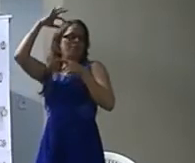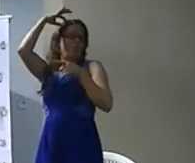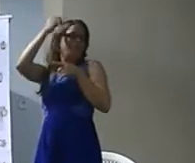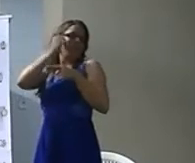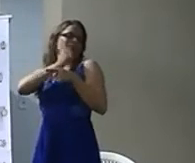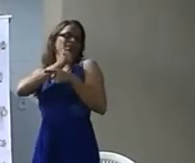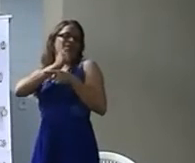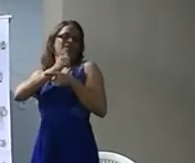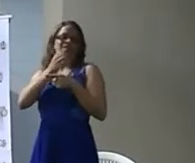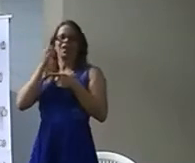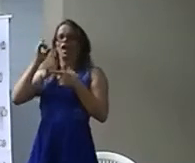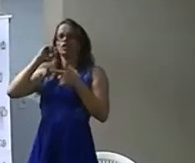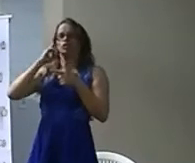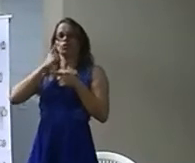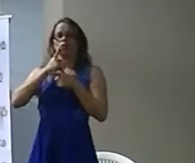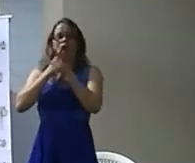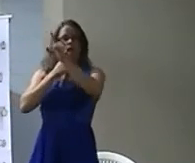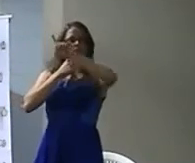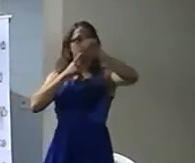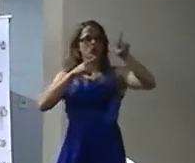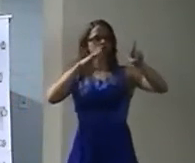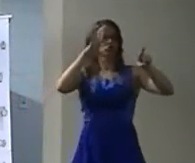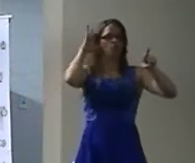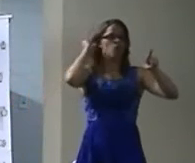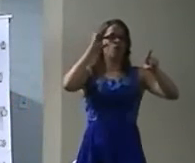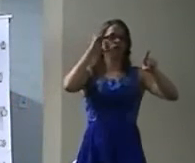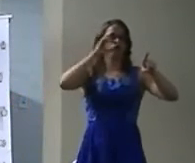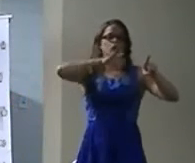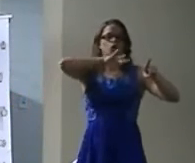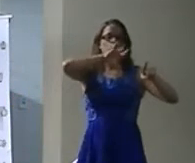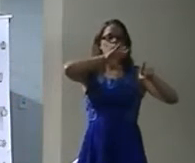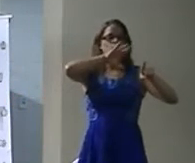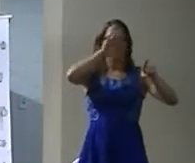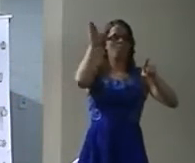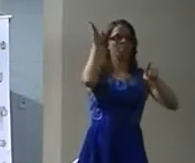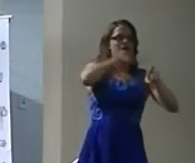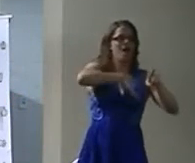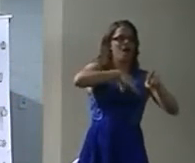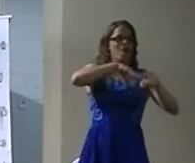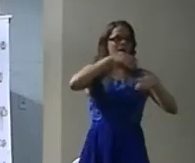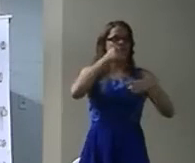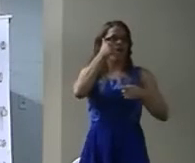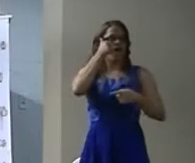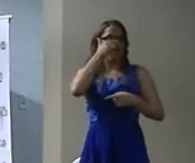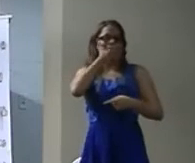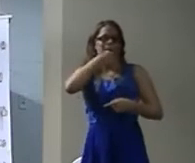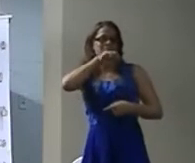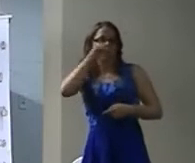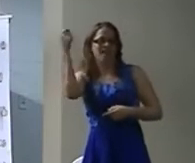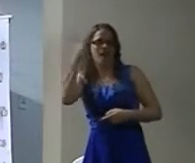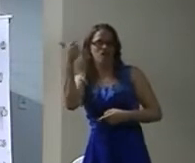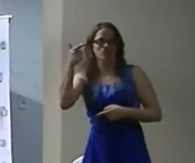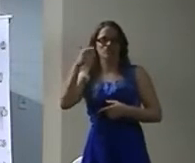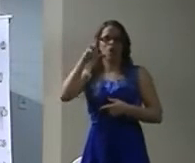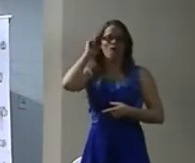vão Essas outras adaptações Depois chama isso Criminosamente De literatura surda Isso é literatura não